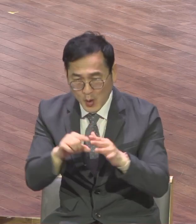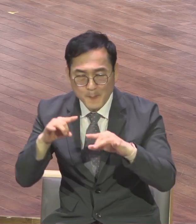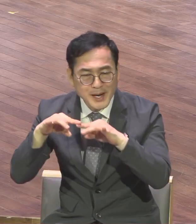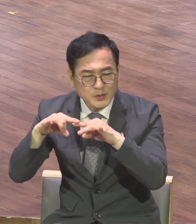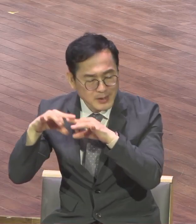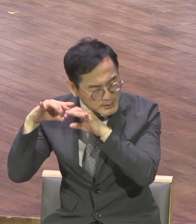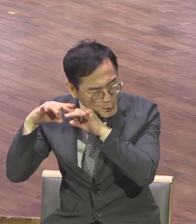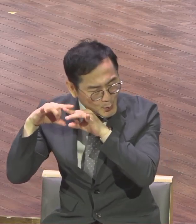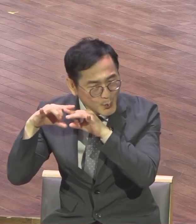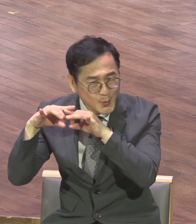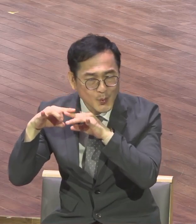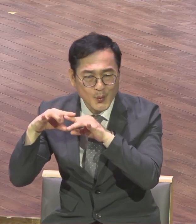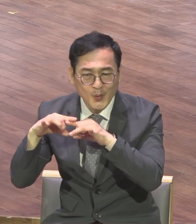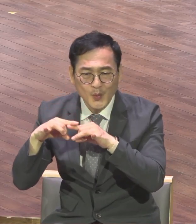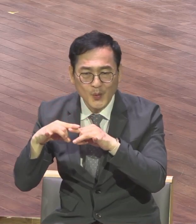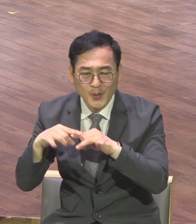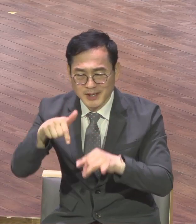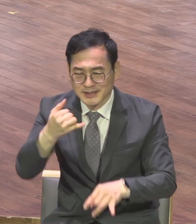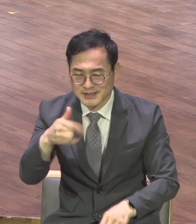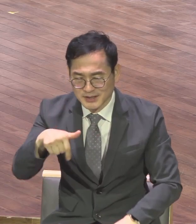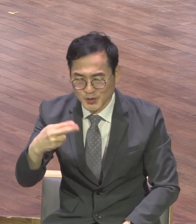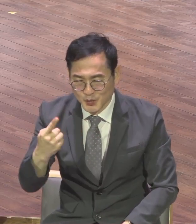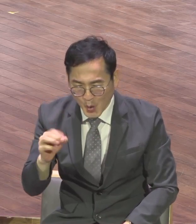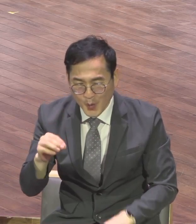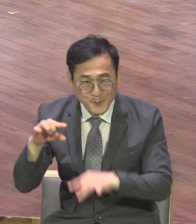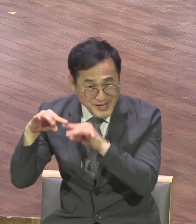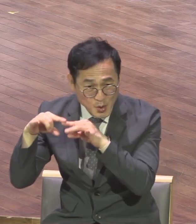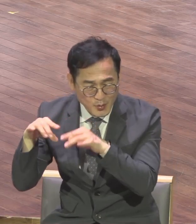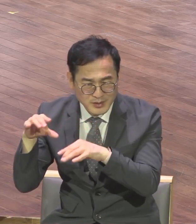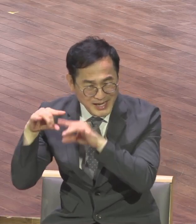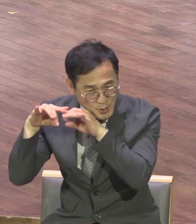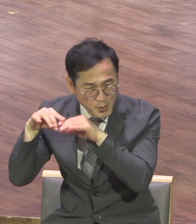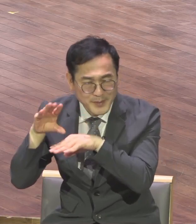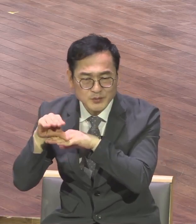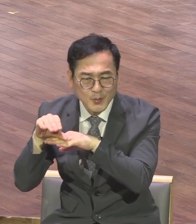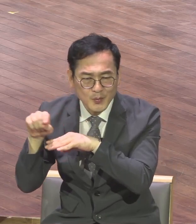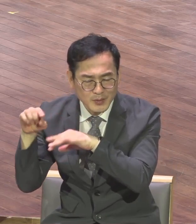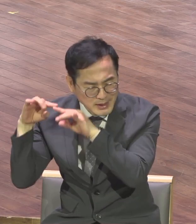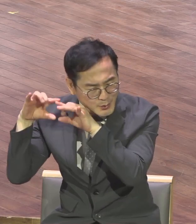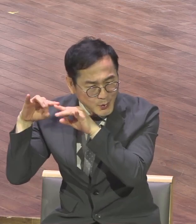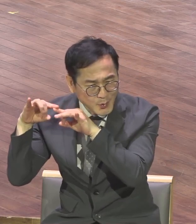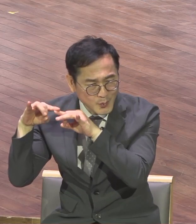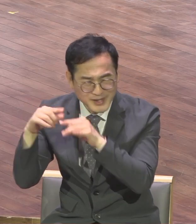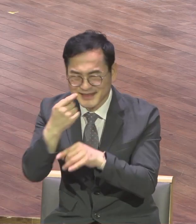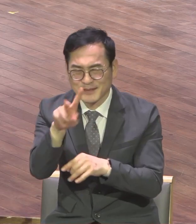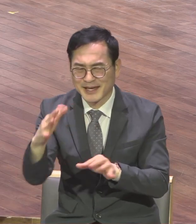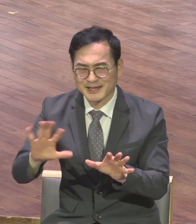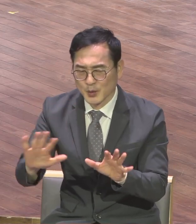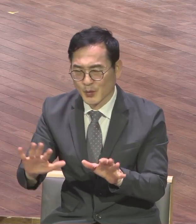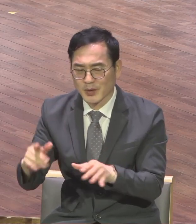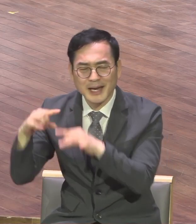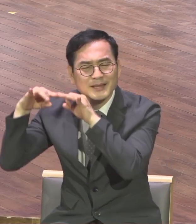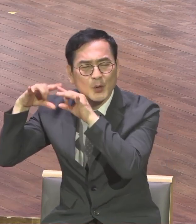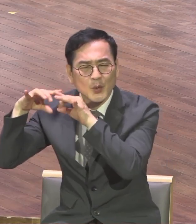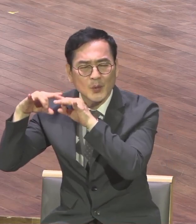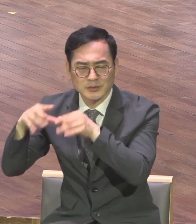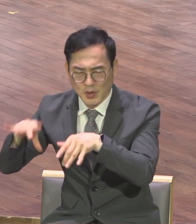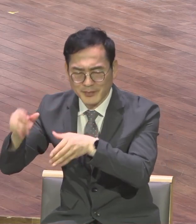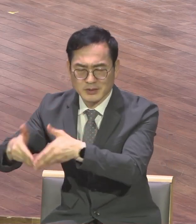극동방송 기독방송이 좀 이상해졌습니다만 지금 와서 처음에 안 그랬어 그렇게 쫙